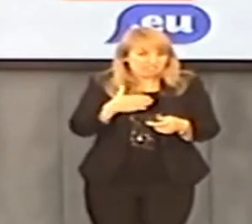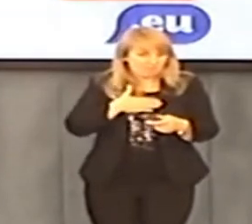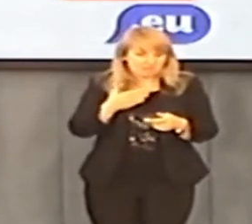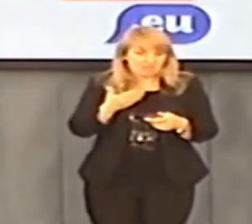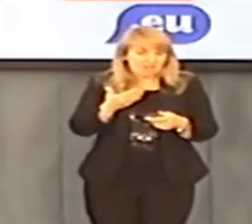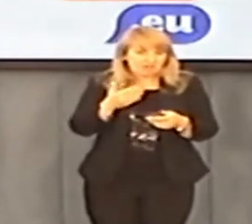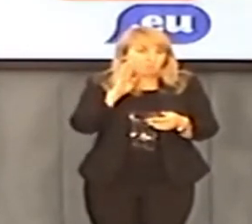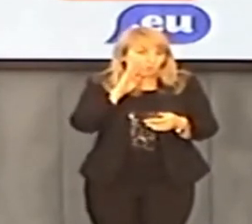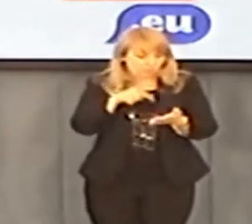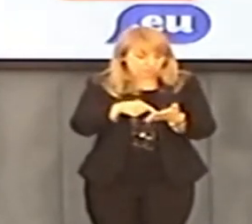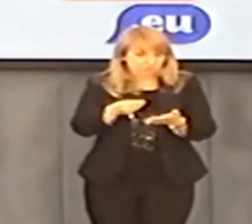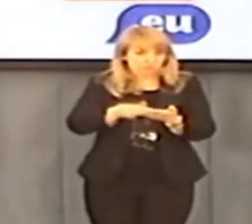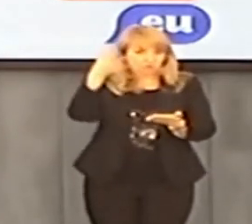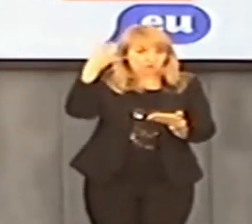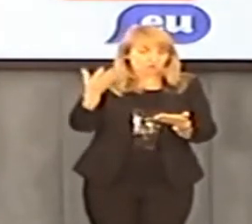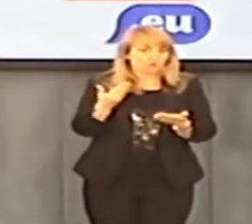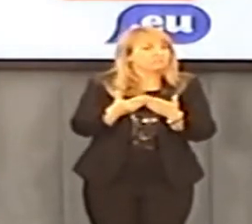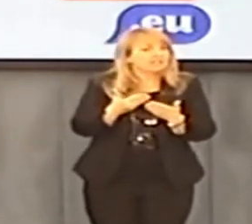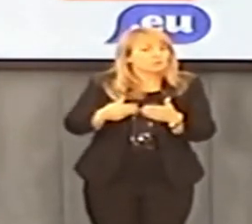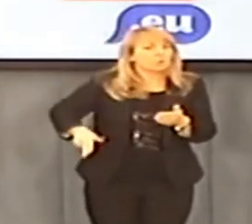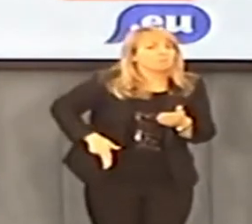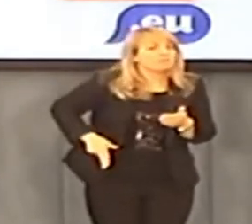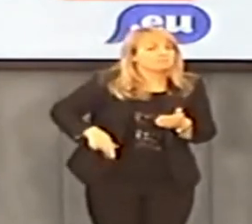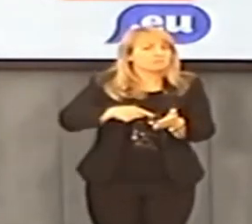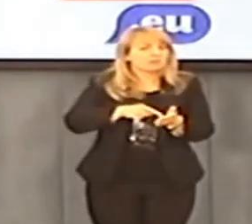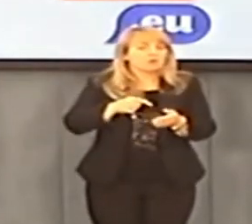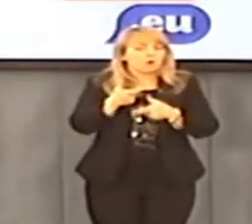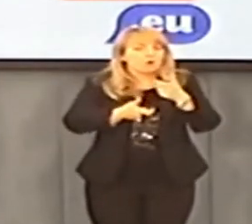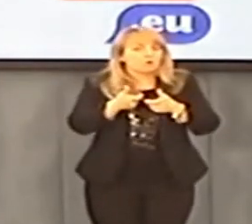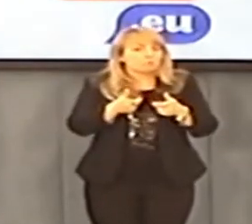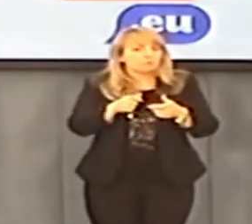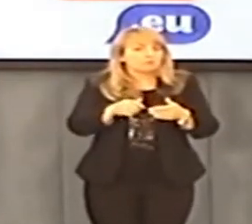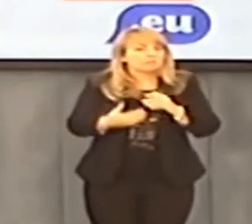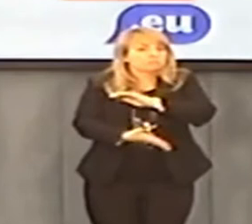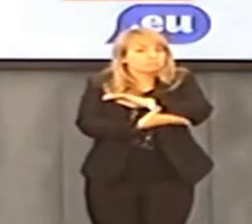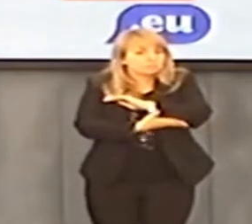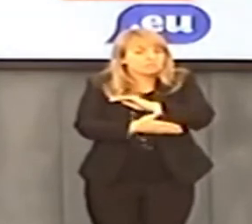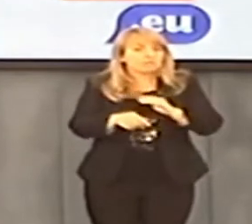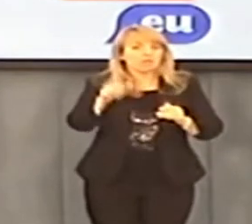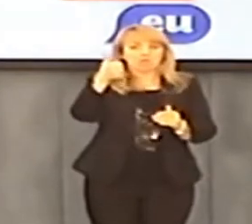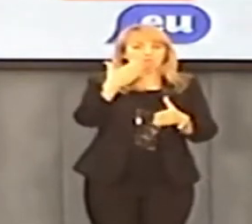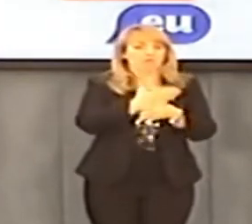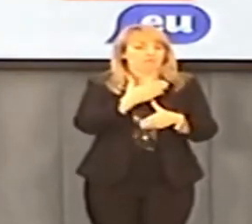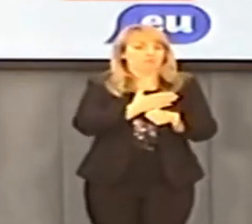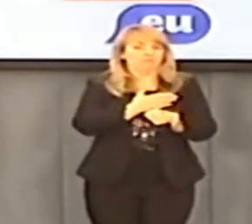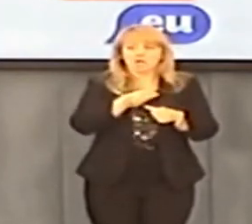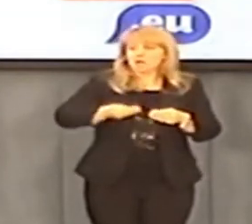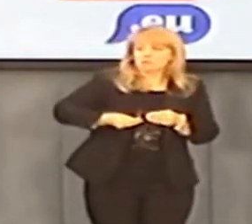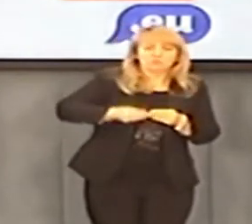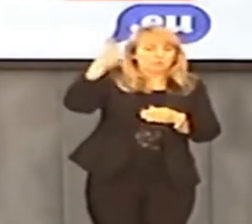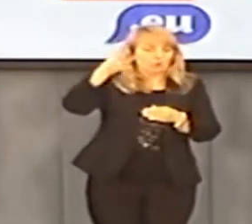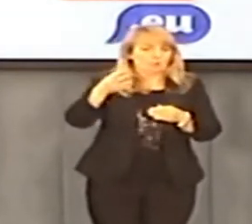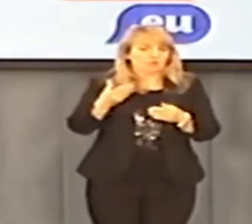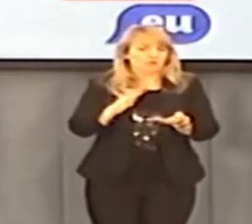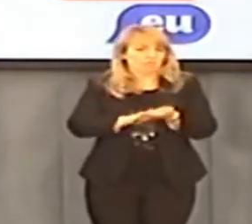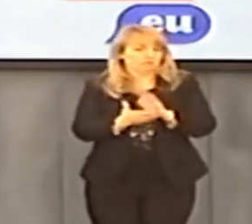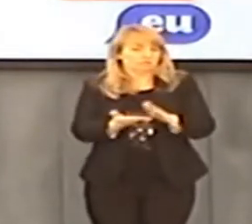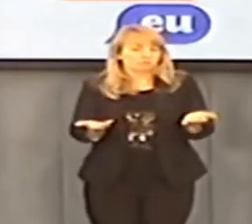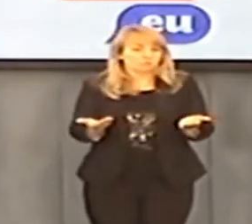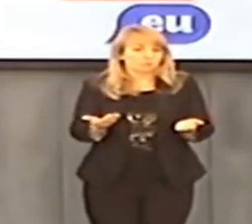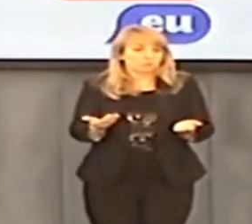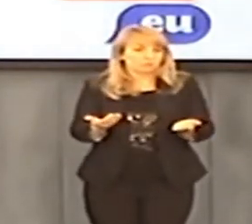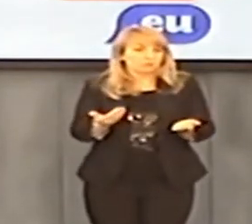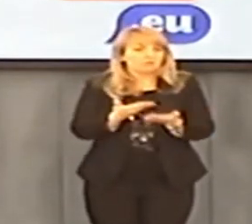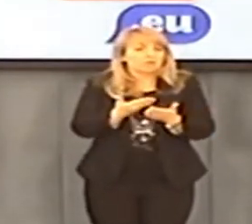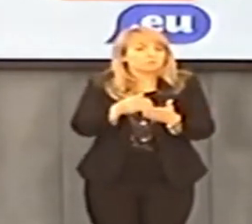nie budował tych systemów wygłuszania. Dlaczego rozporządzeniem ministra infrastruktury wprowadzano standardy, które prejmowały jedną